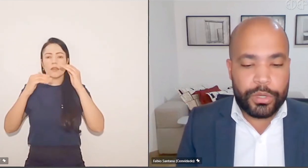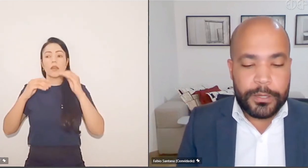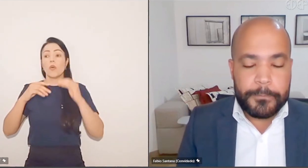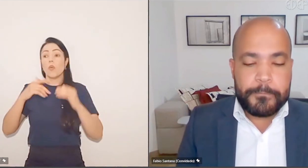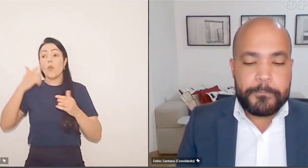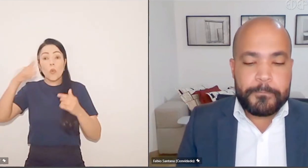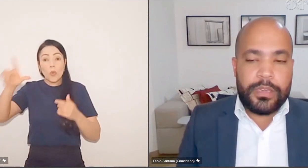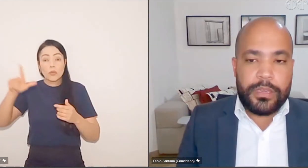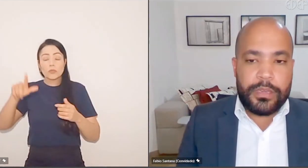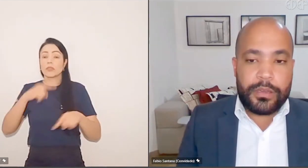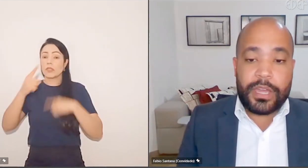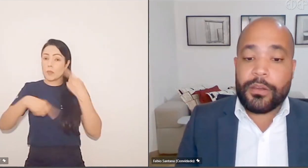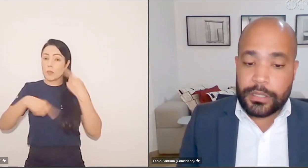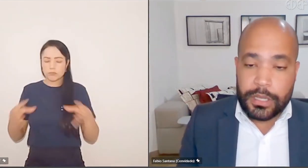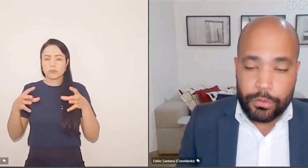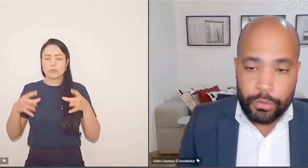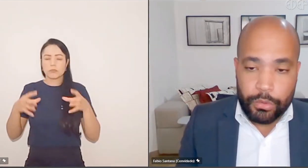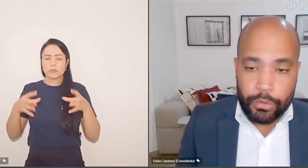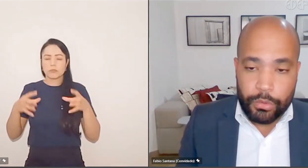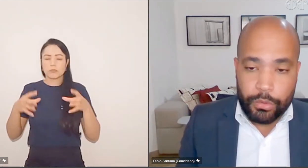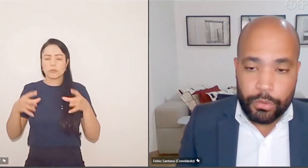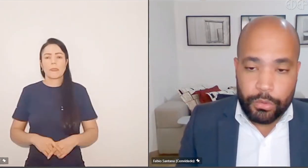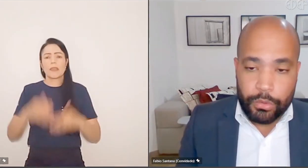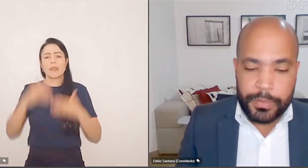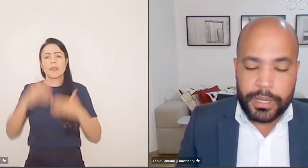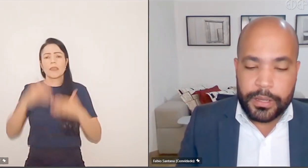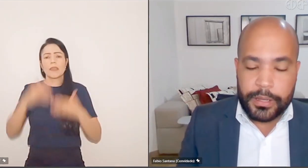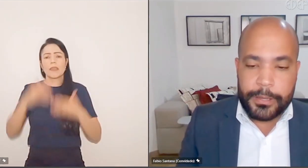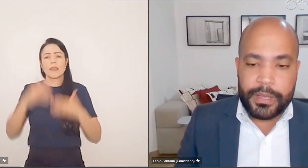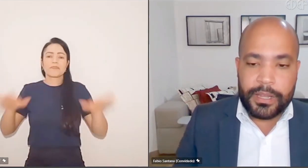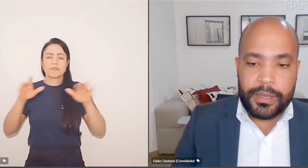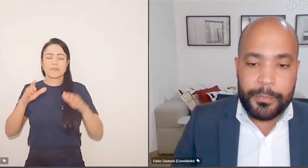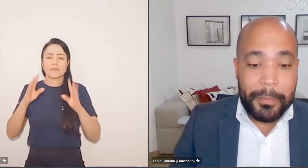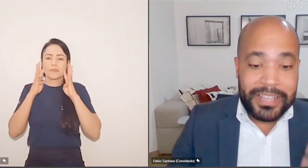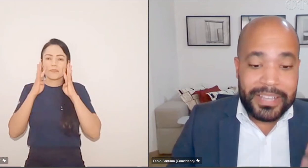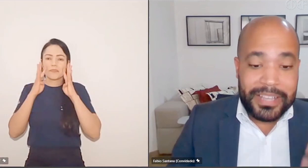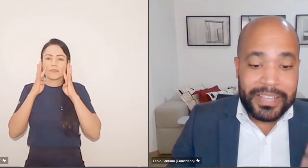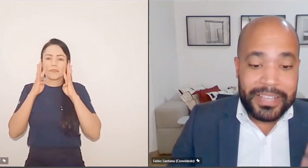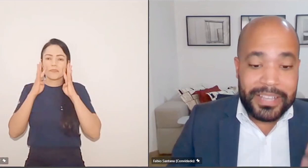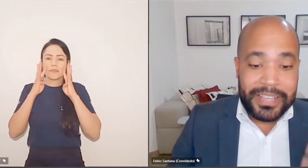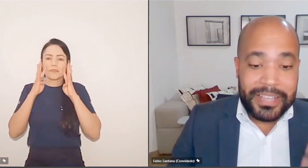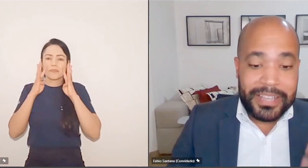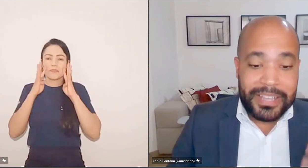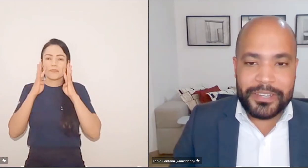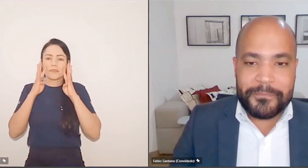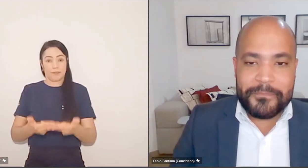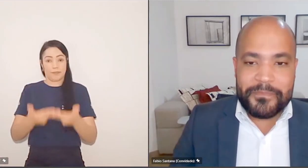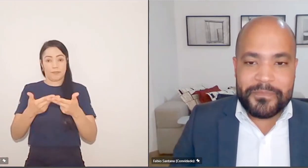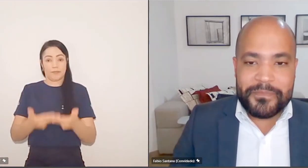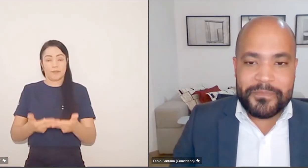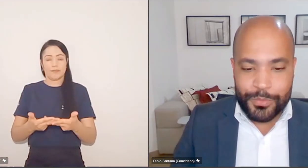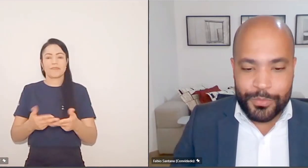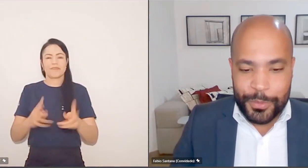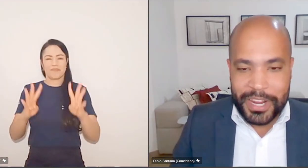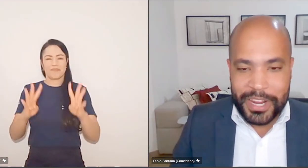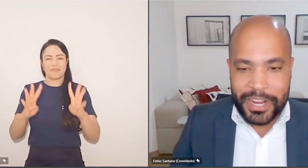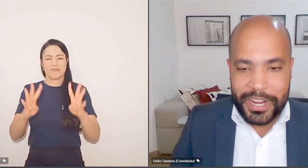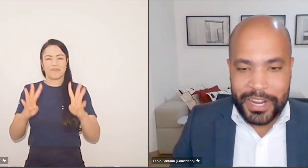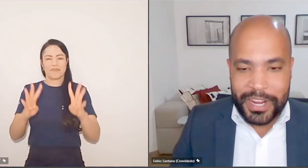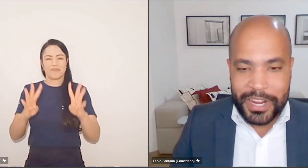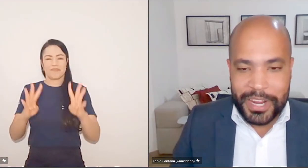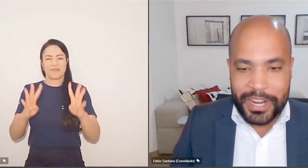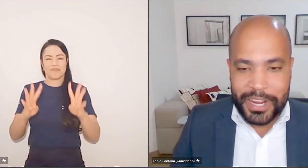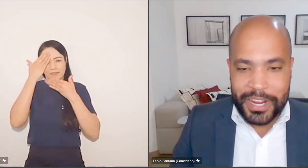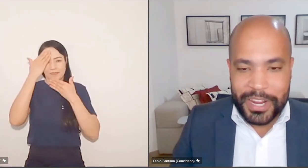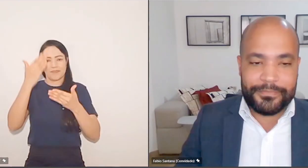envergadura. E quero agradecer a todos pela atenção e pela paciência de me ouvir. E é isso. Muito